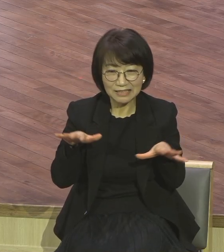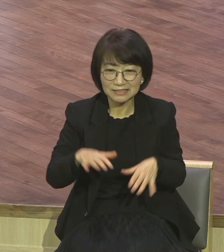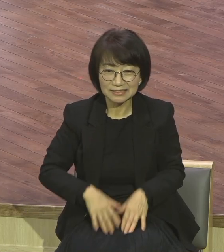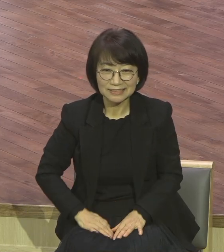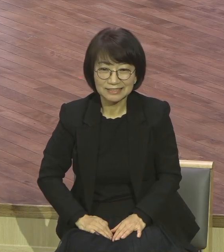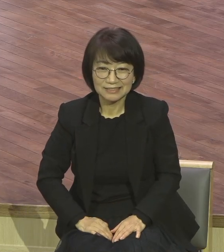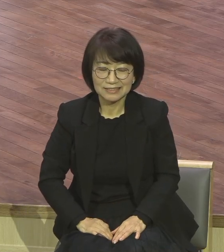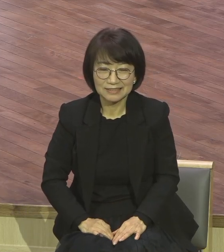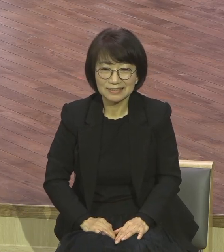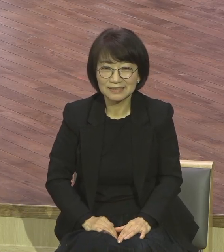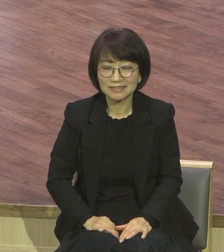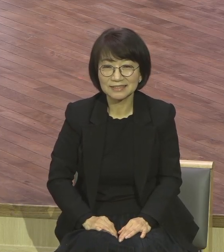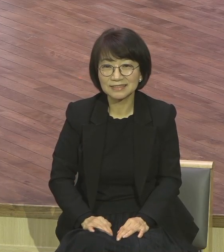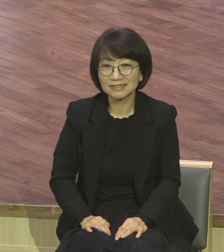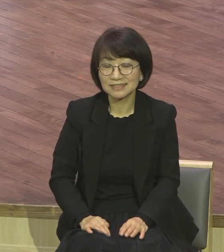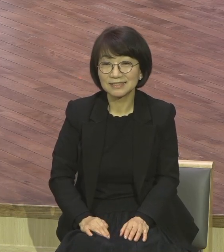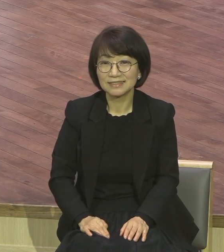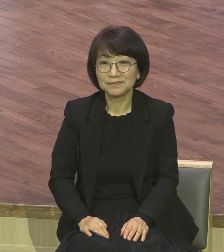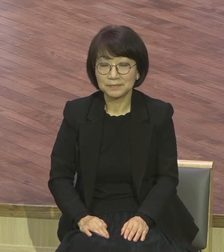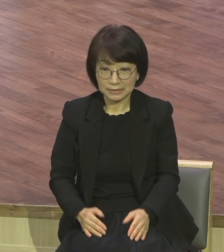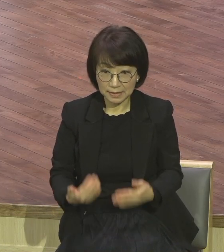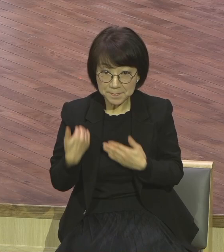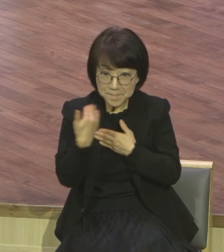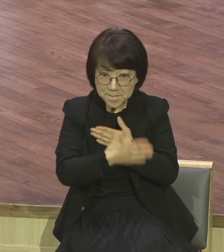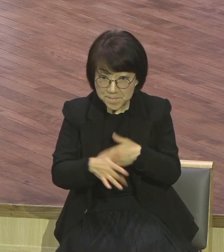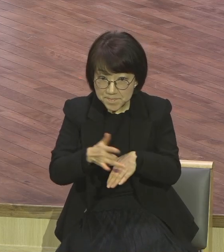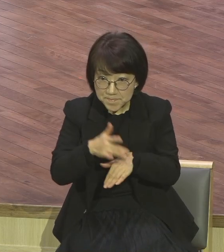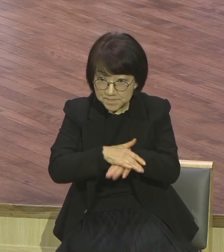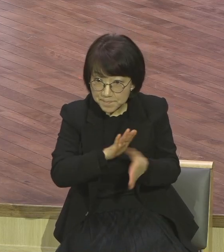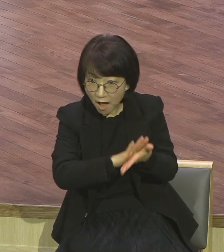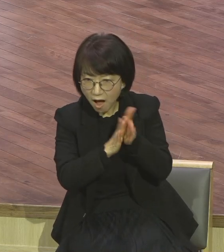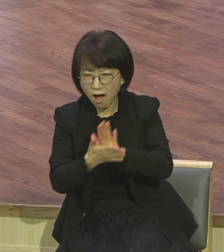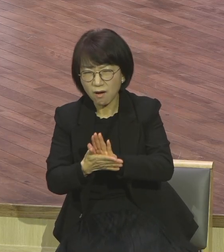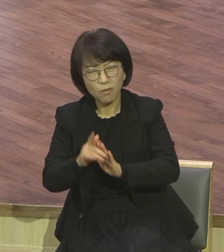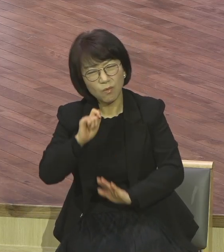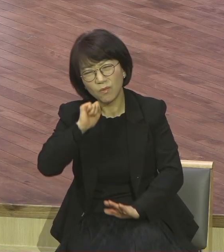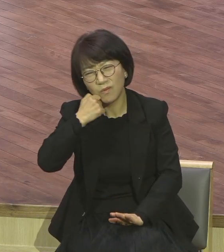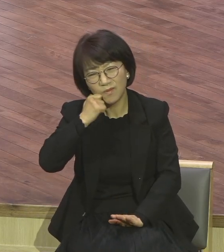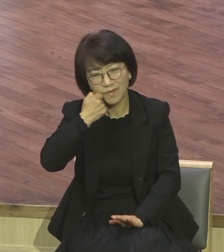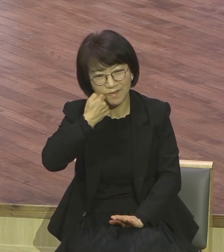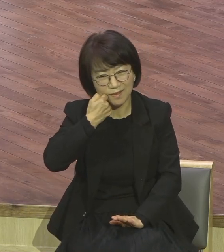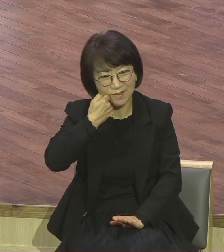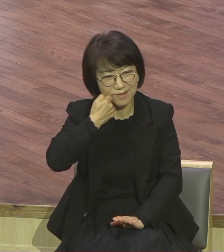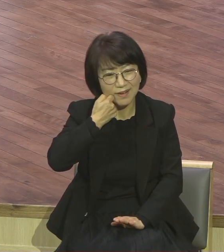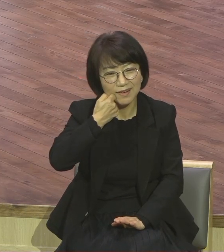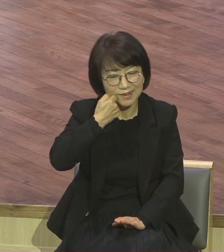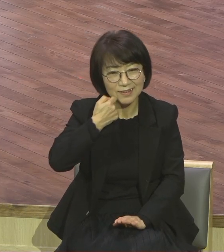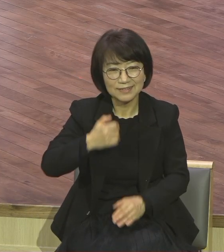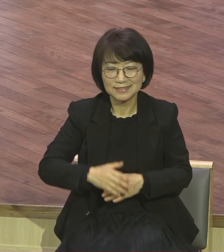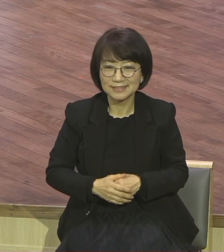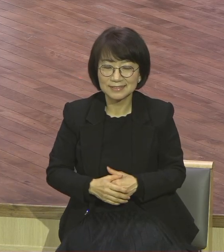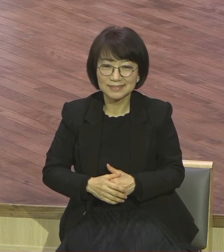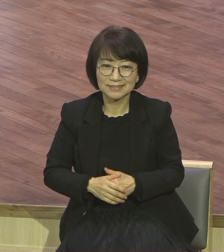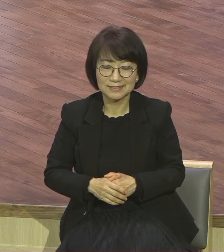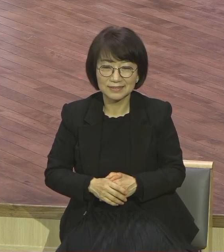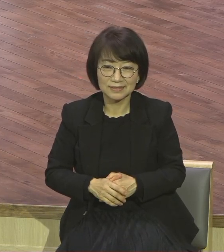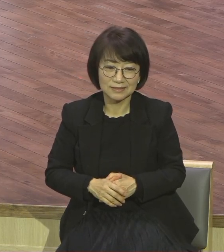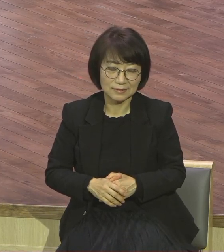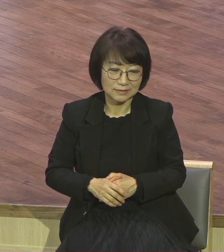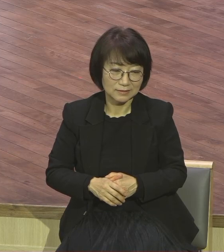사실요 체질 변화 쉽지 않습니다. 체질 변화 쉽지 않습니다. 여러분이 어떻게